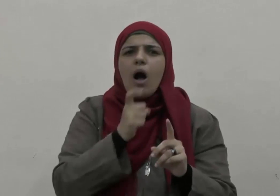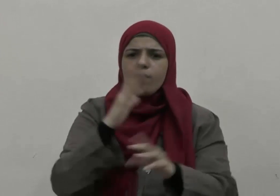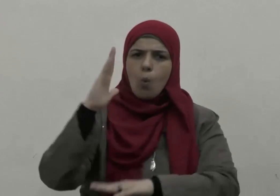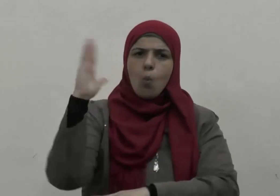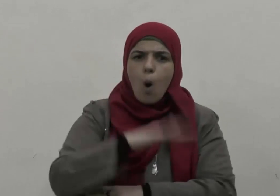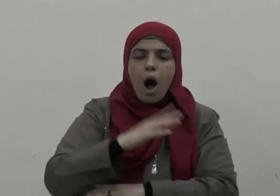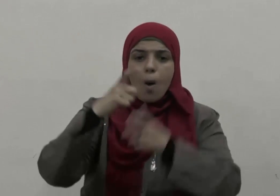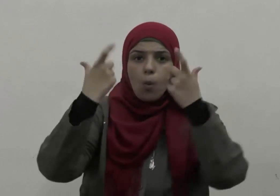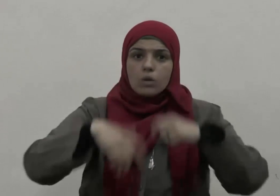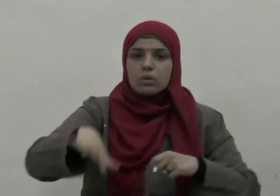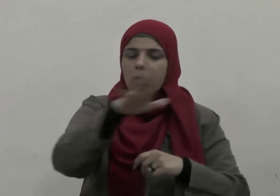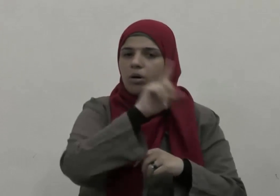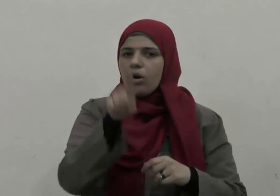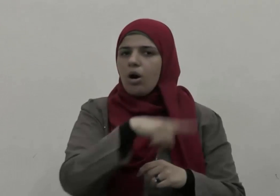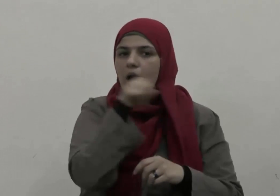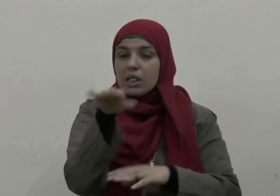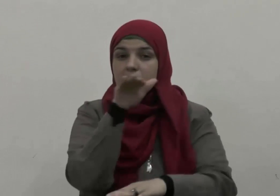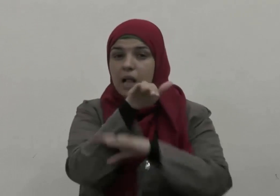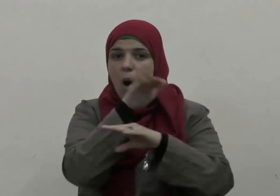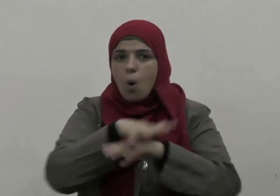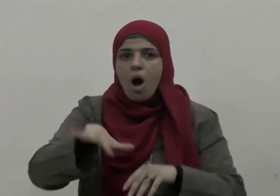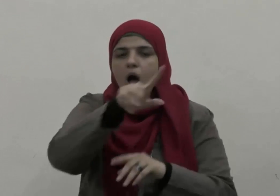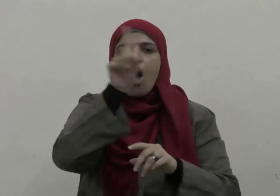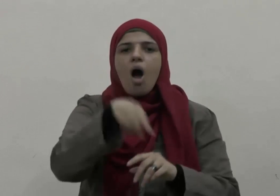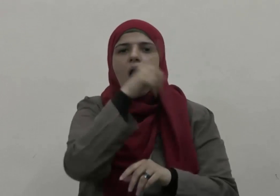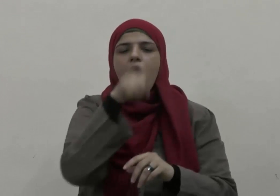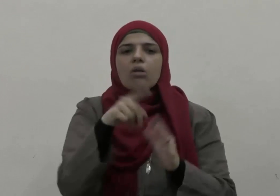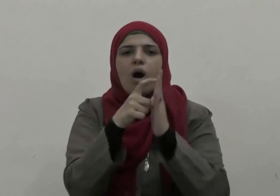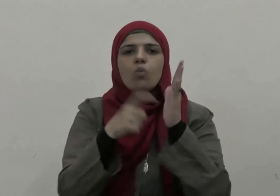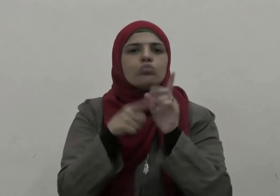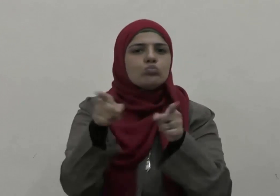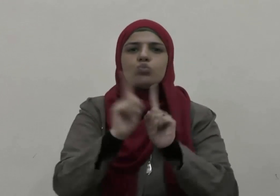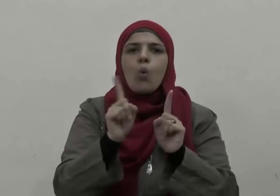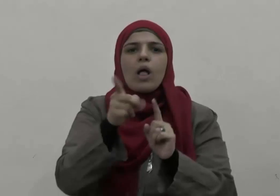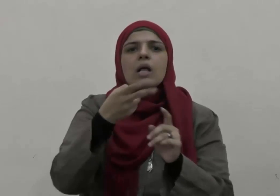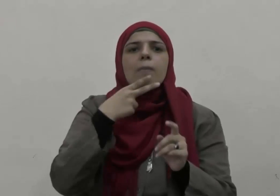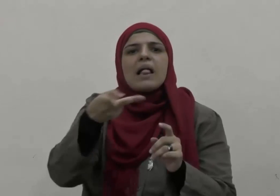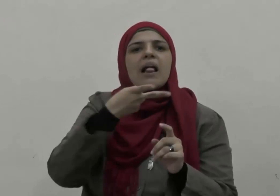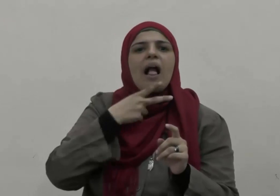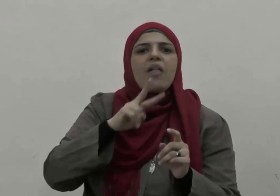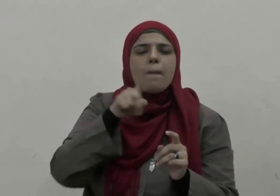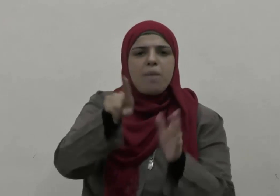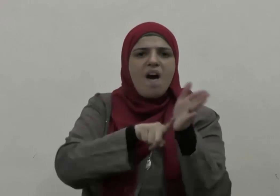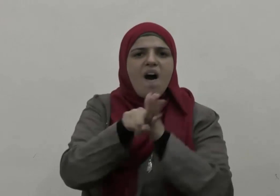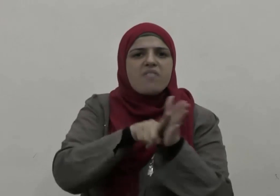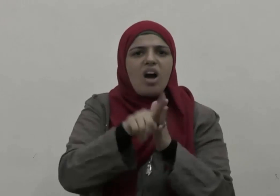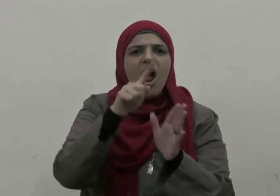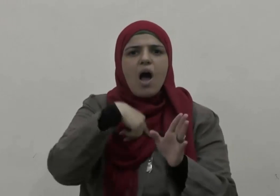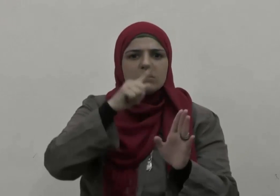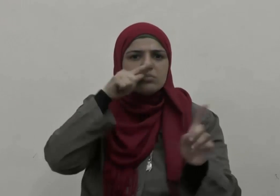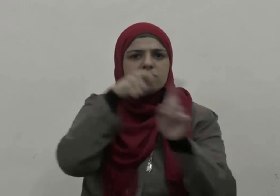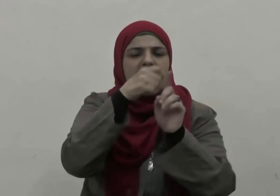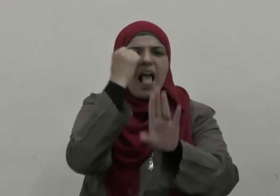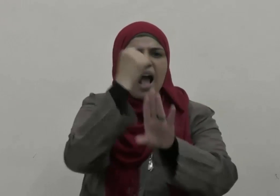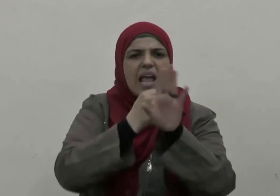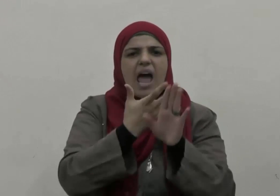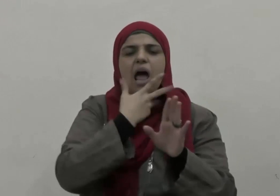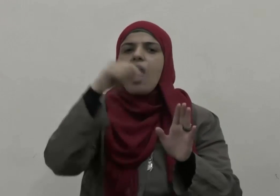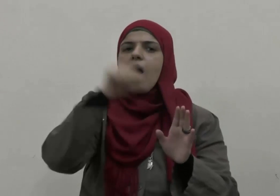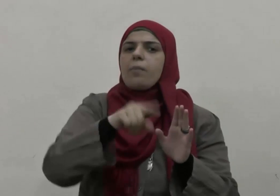أو إسقاطها تلك الدعوات القائمة على الكذب والافتراء وتزييف الحقائق